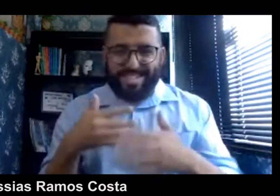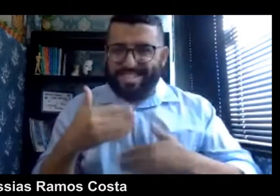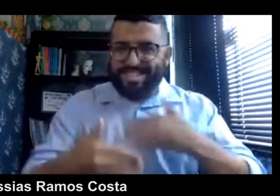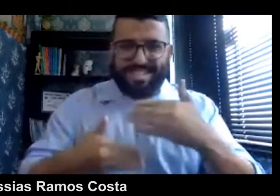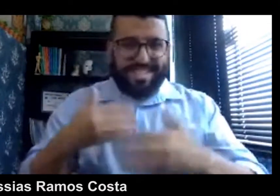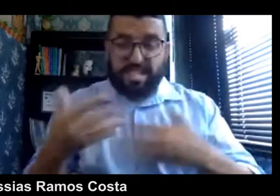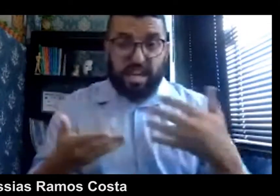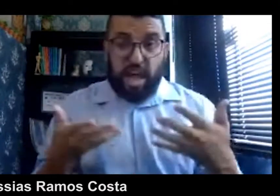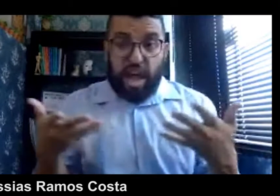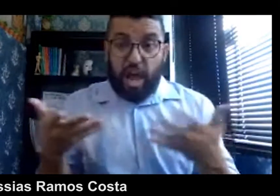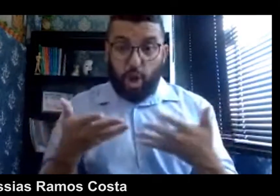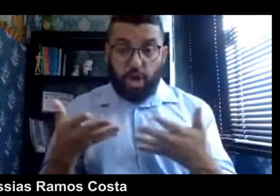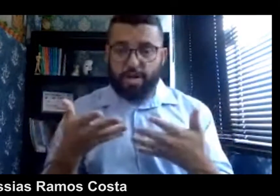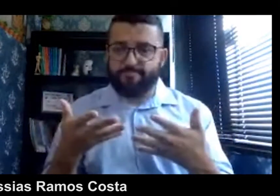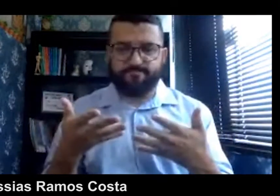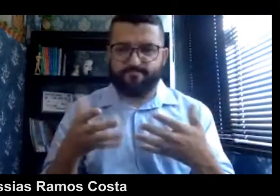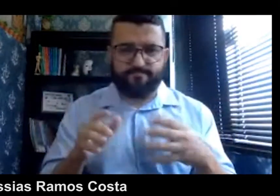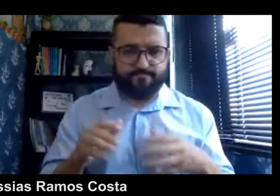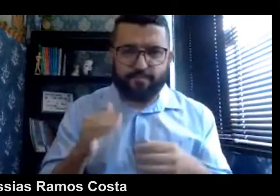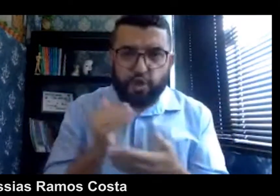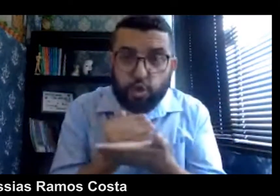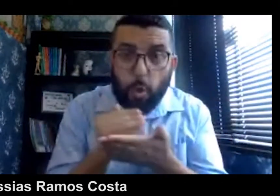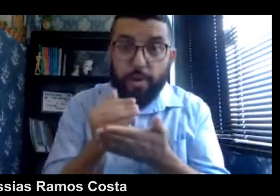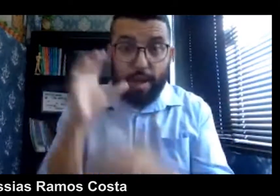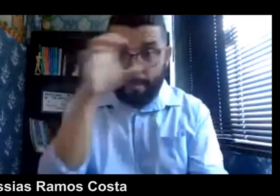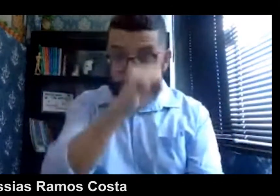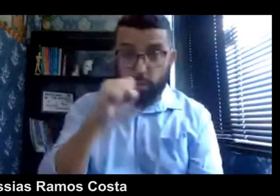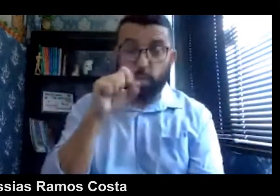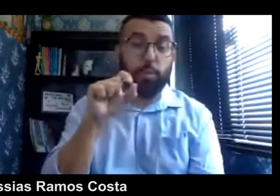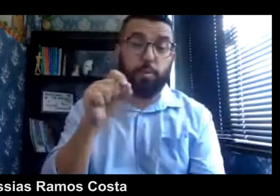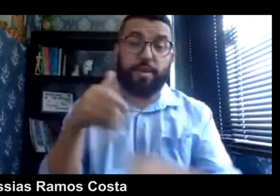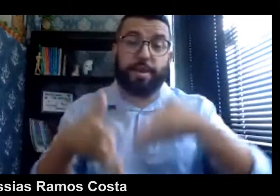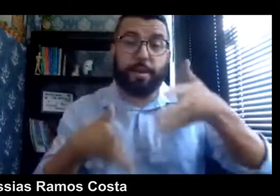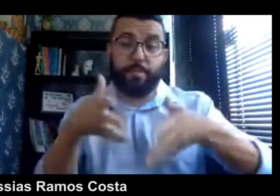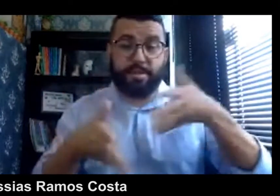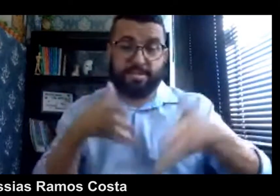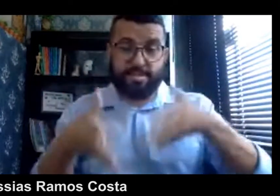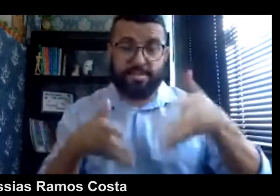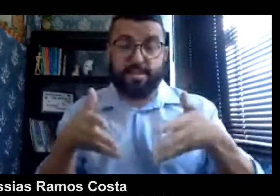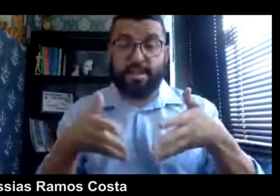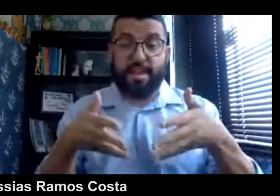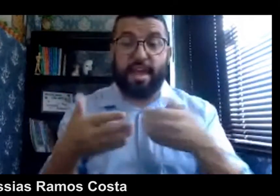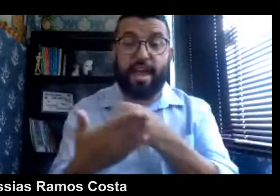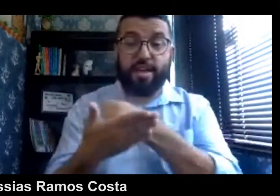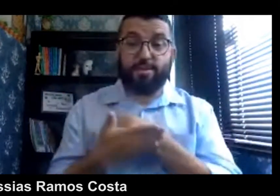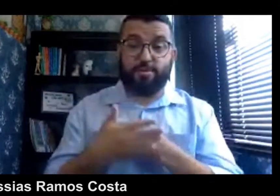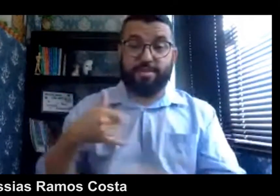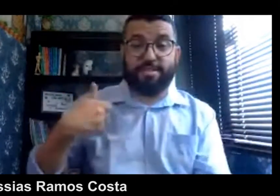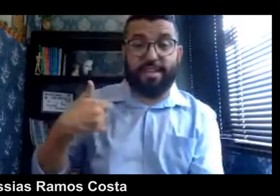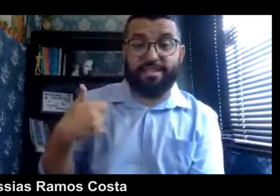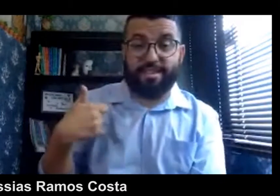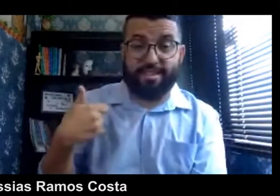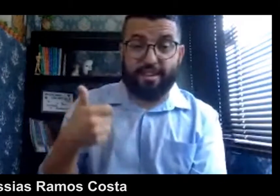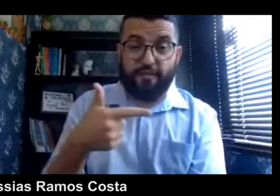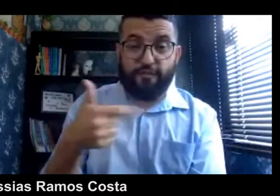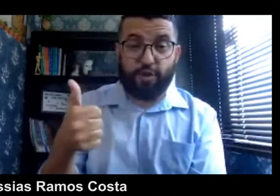desenvolver. Aí eu comecei a aprender a língua de sinais e foi um apoio para mim, eu comecei a aprender com